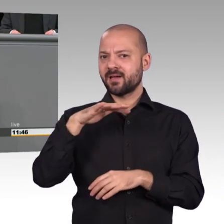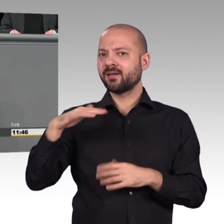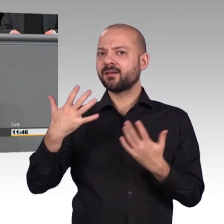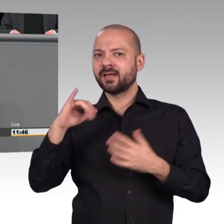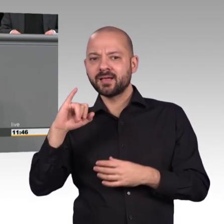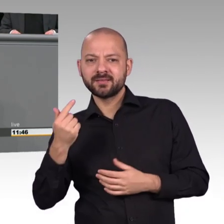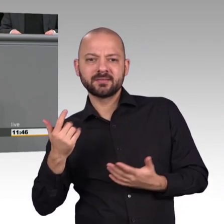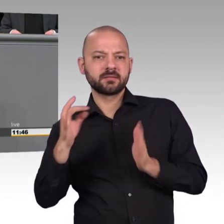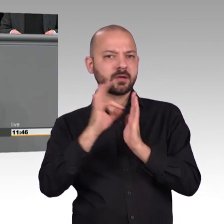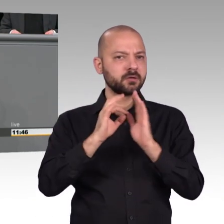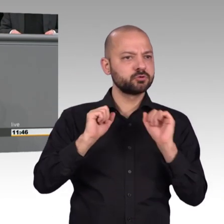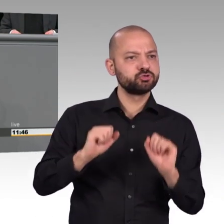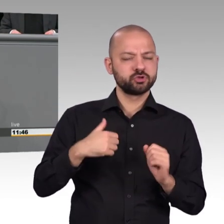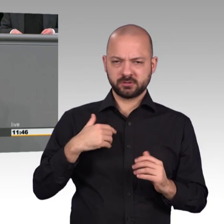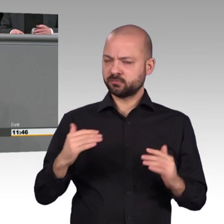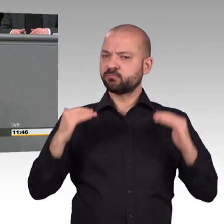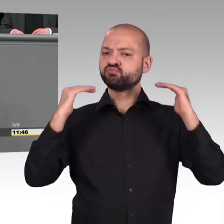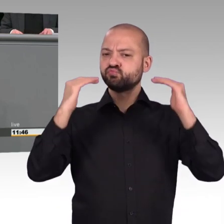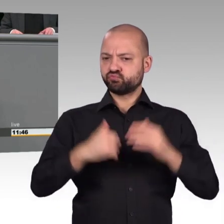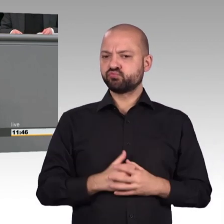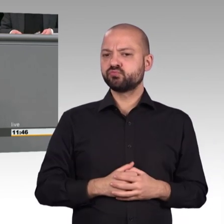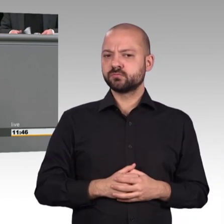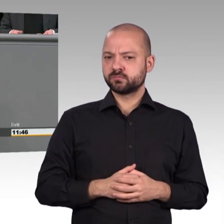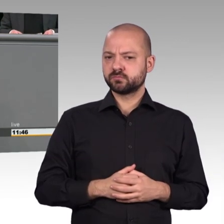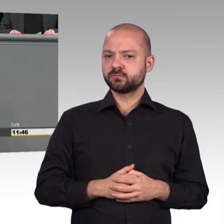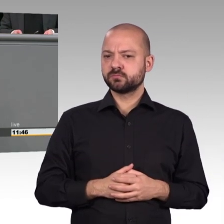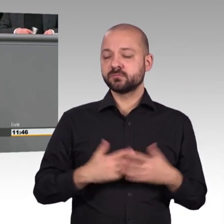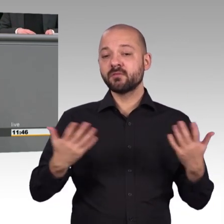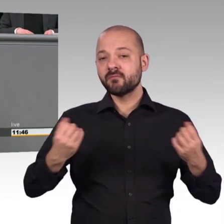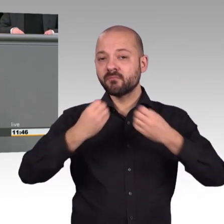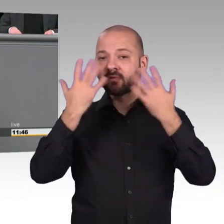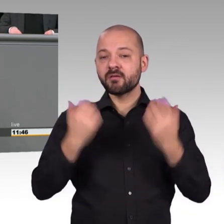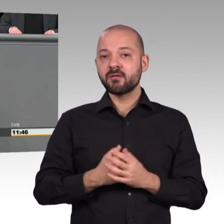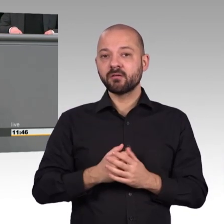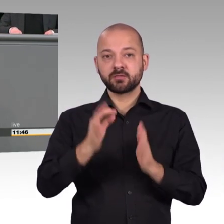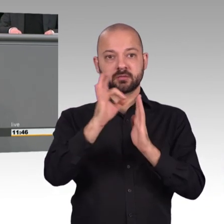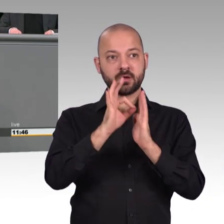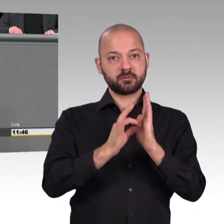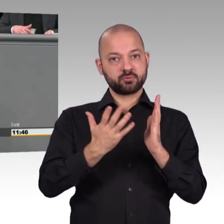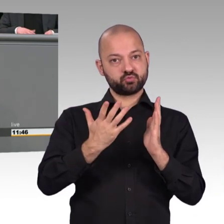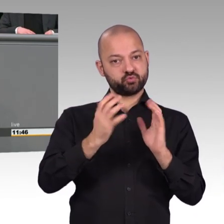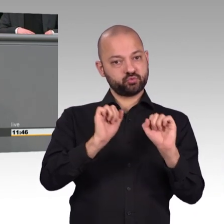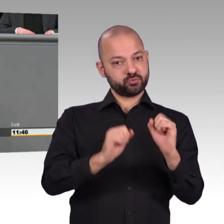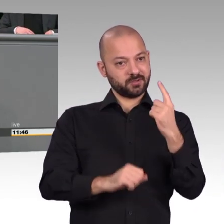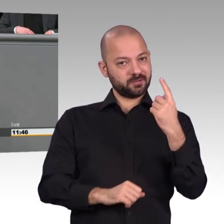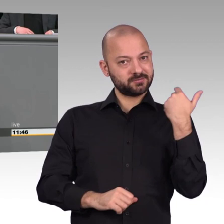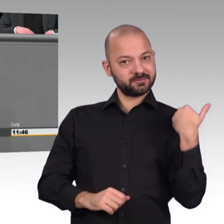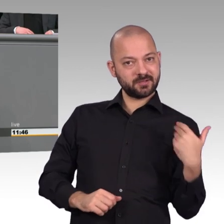digitalen Welt. Leider müssen wir jedoch mit Sorge feststellen, dass sich die Technik viel schneller entwickelt hat, als das unsere Gesetze zur Strafverfolgung getan haben.